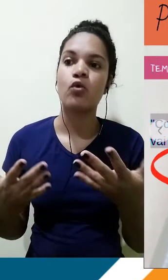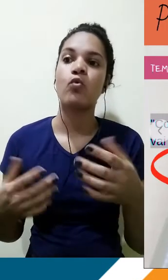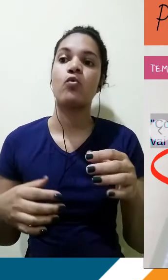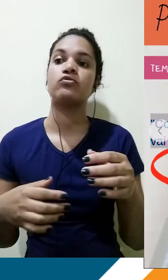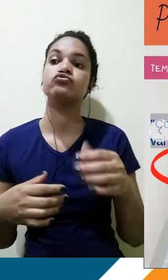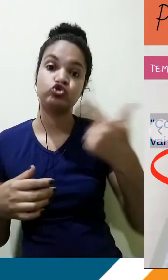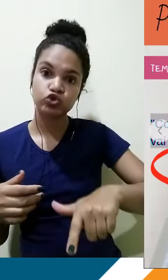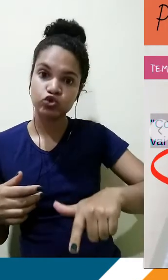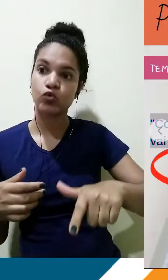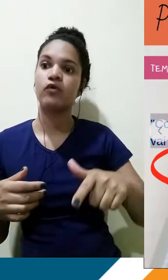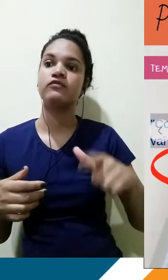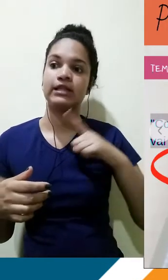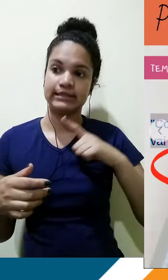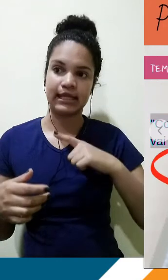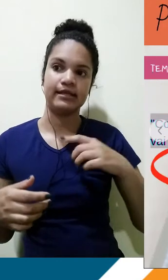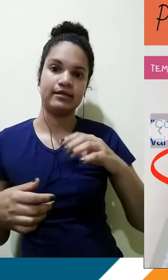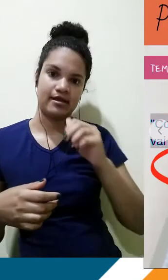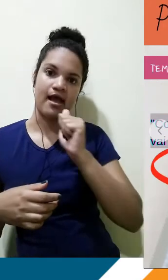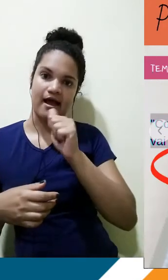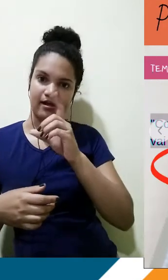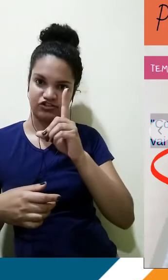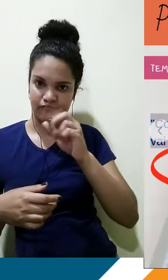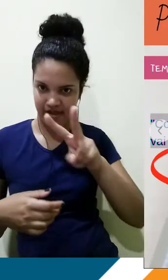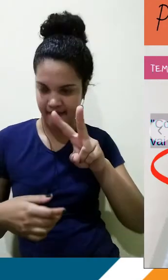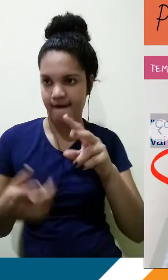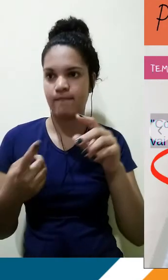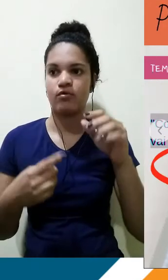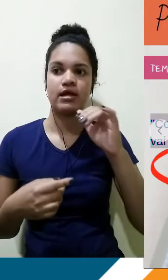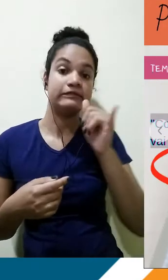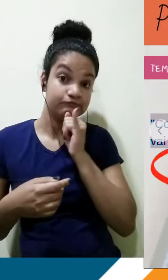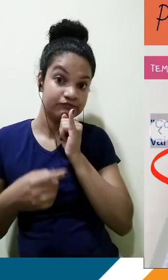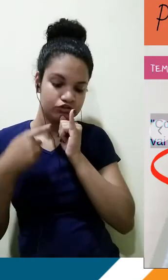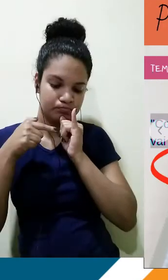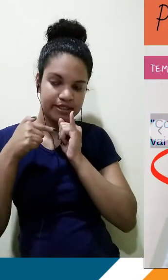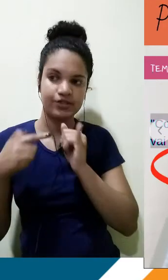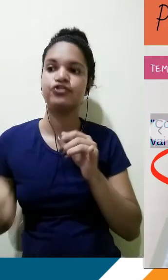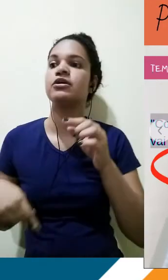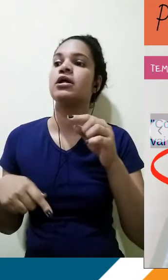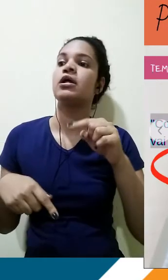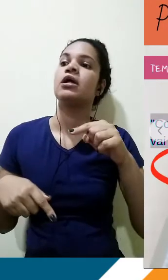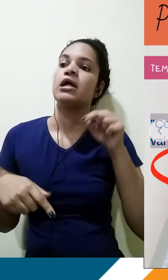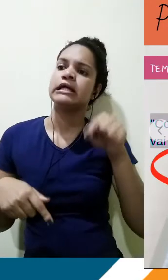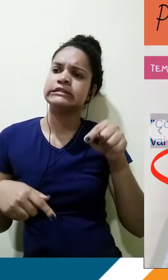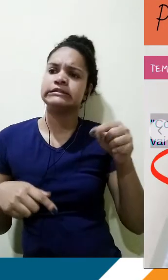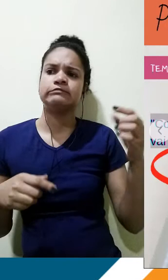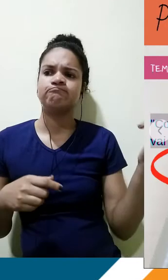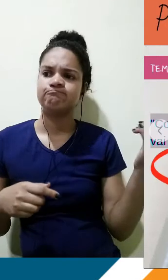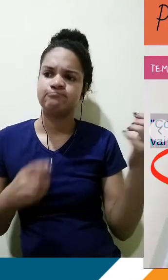uma vez aqui, através de um advérbio, infelizmente, embora o princípio dele seja valioso, o Brasil se mostra contrário na